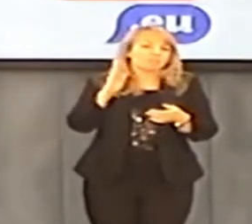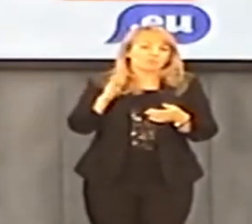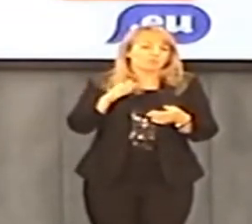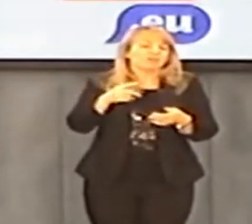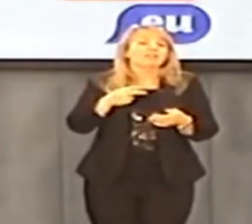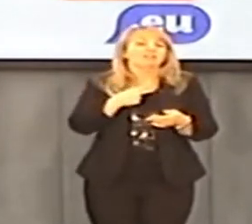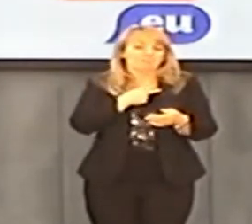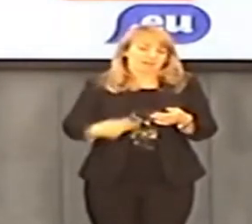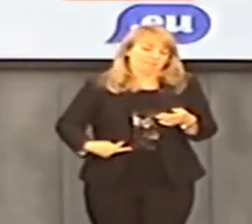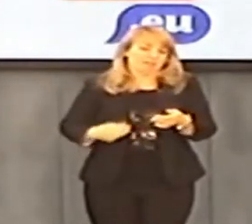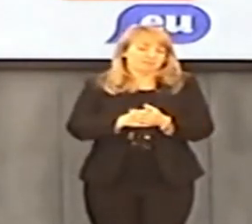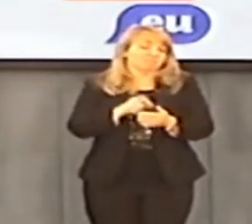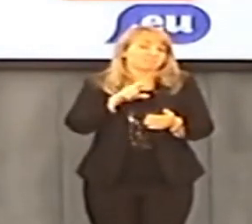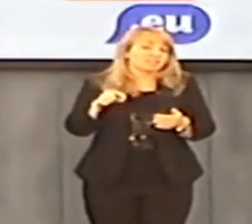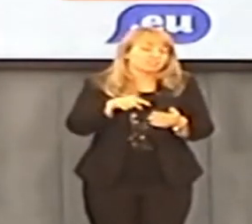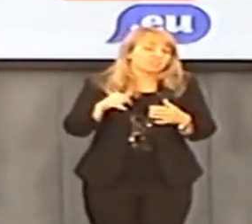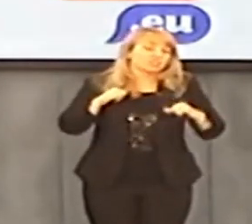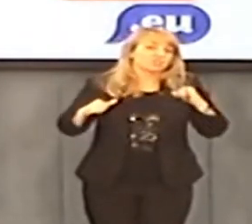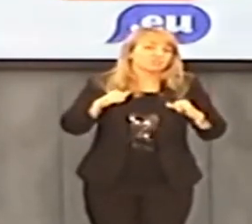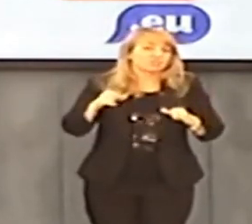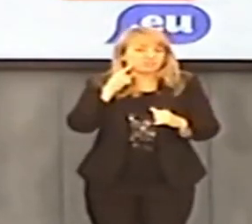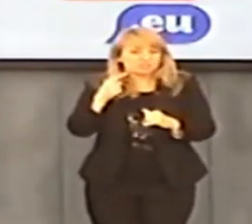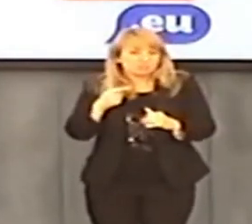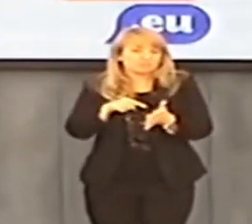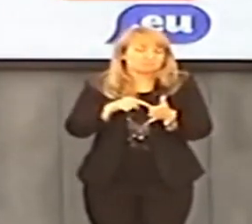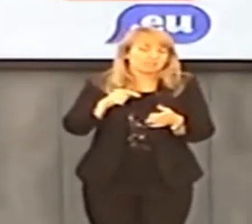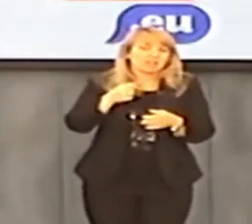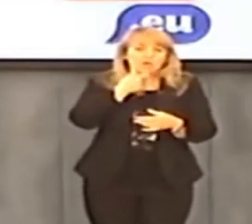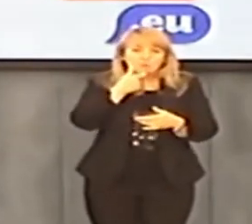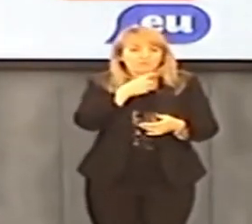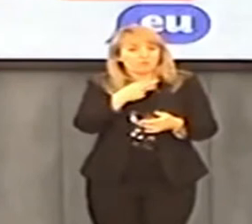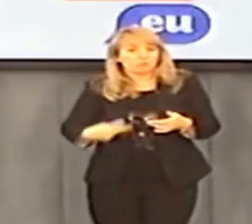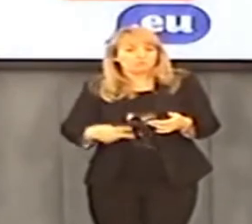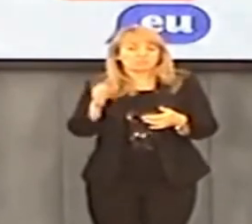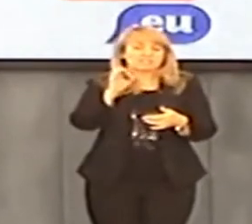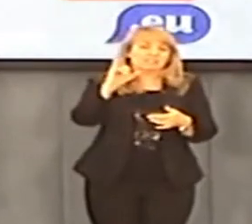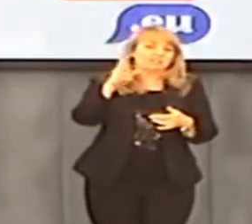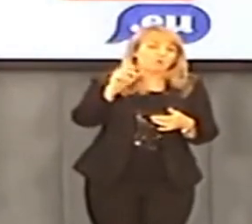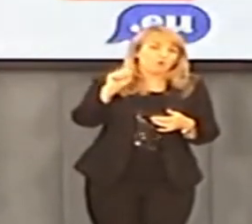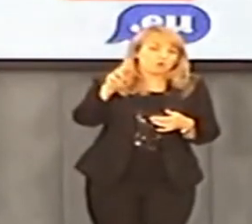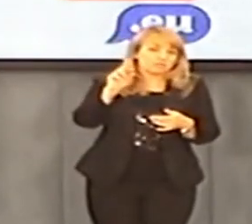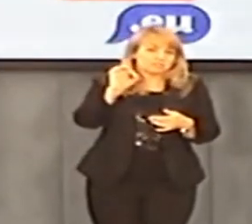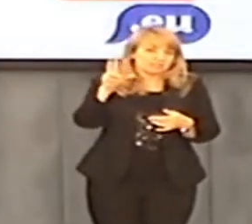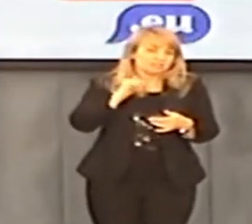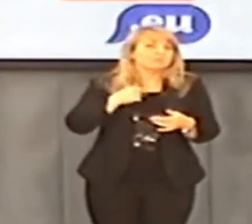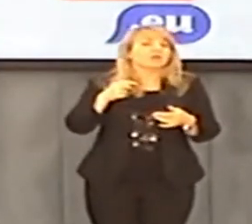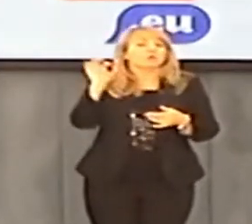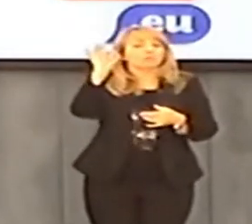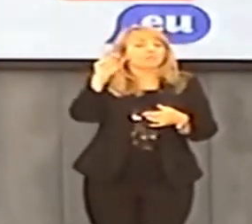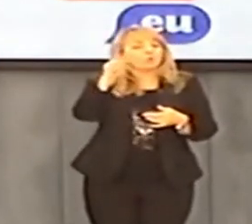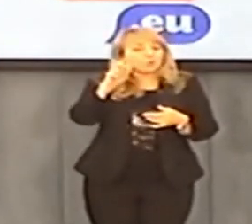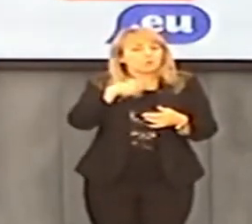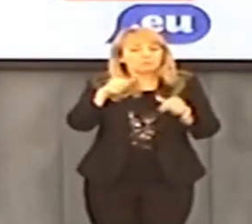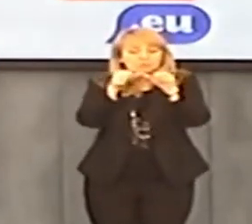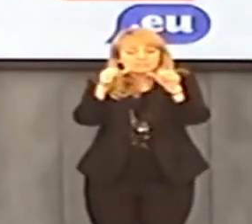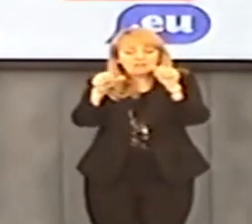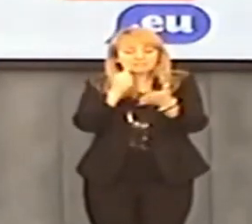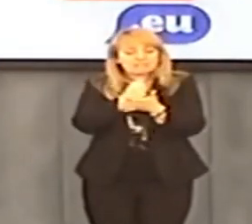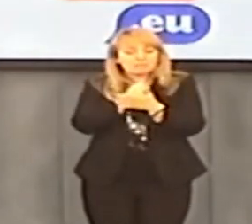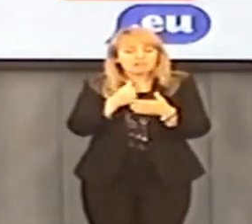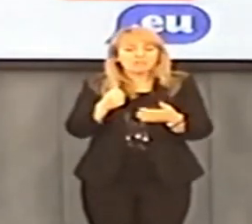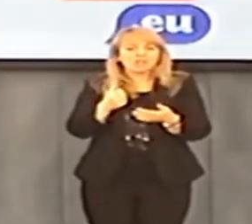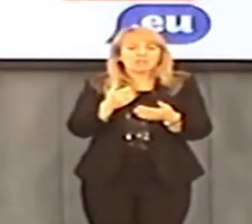żartami trzeba poważnie. Rząd się ośmieszył tymi listami wczoraj Sikorskiego i Tuska, podobnie jak i Kaczyński. Sprawę akurat twój ruch